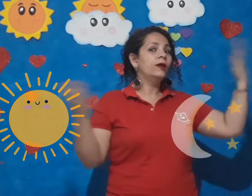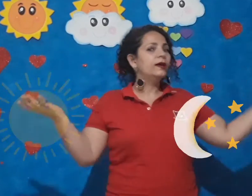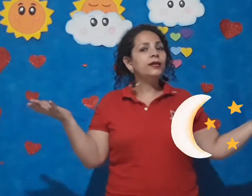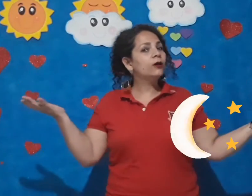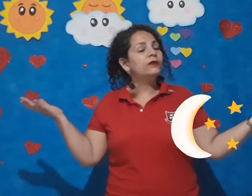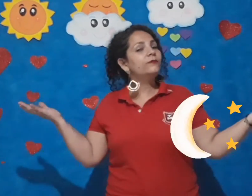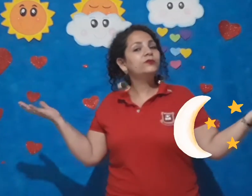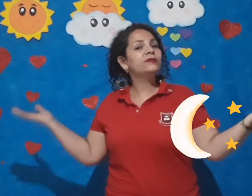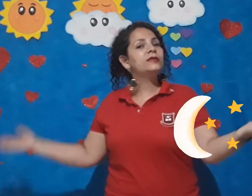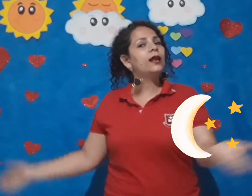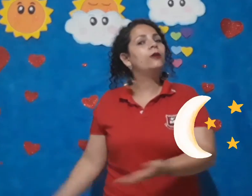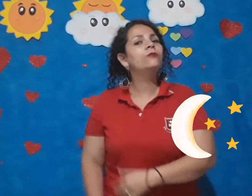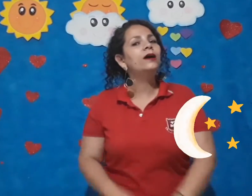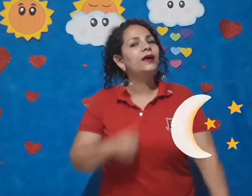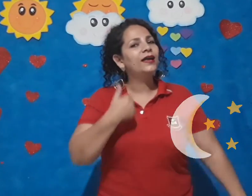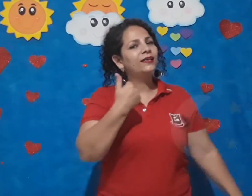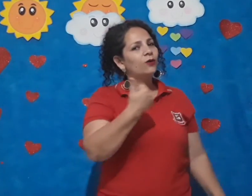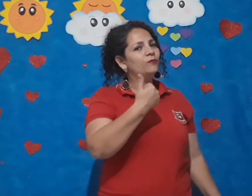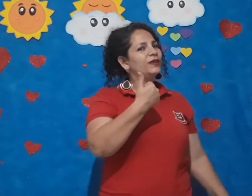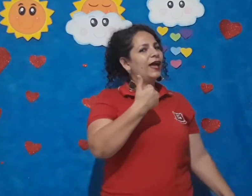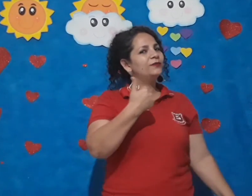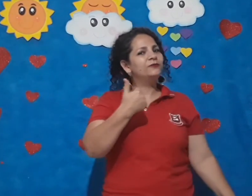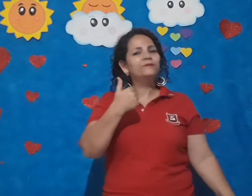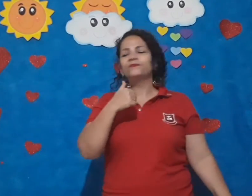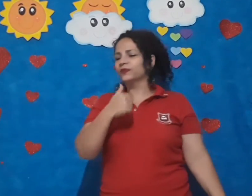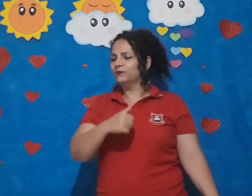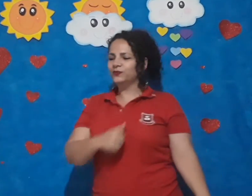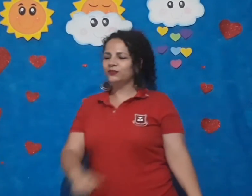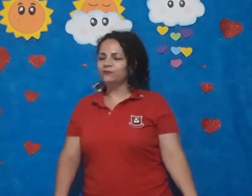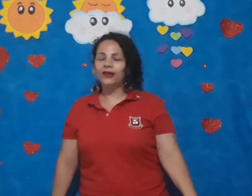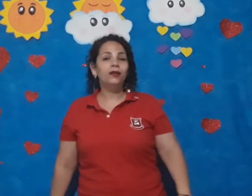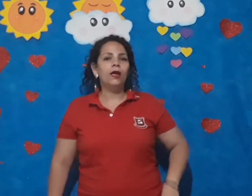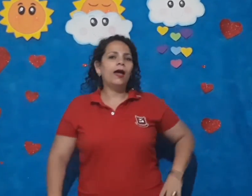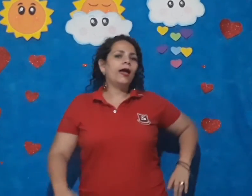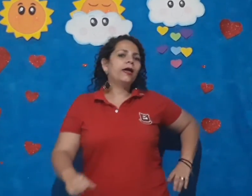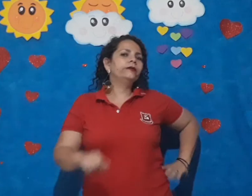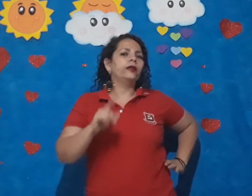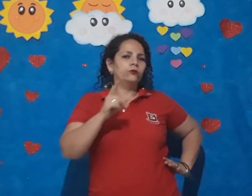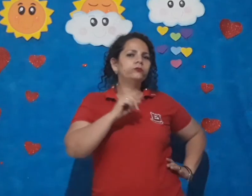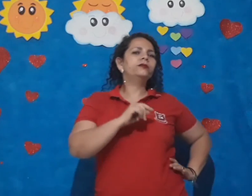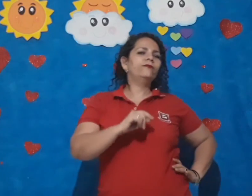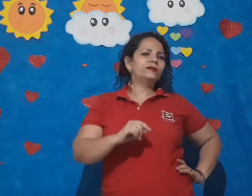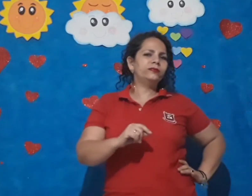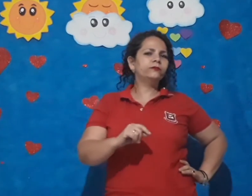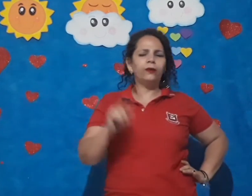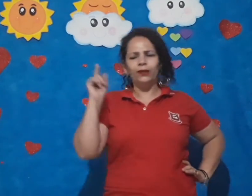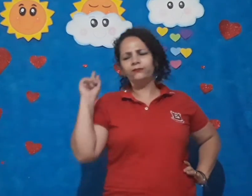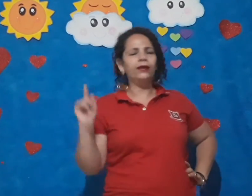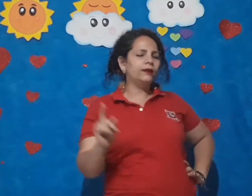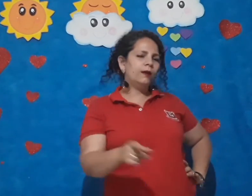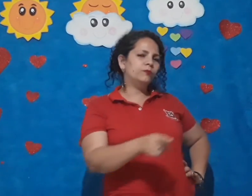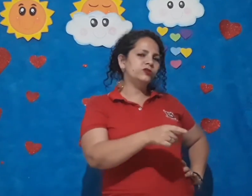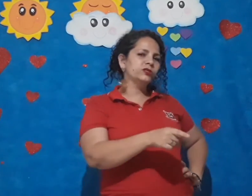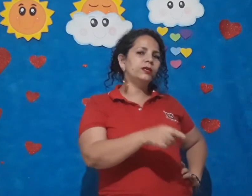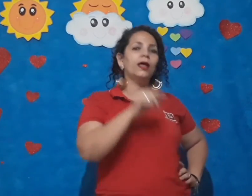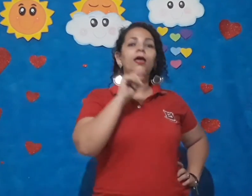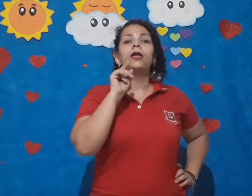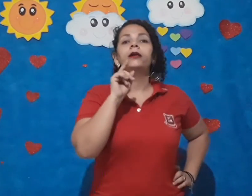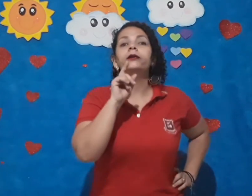e agora vamos fazer a lua. Combinado? Muito bem. Ah, e tem outro devezinho também. Tem na cochila e